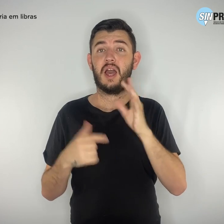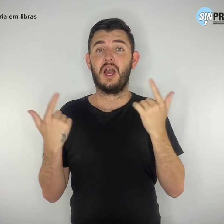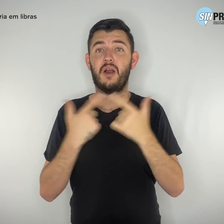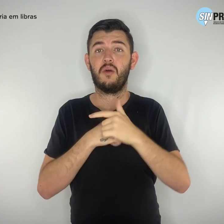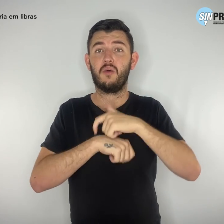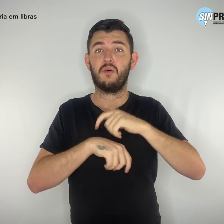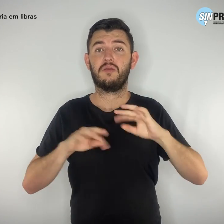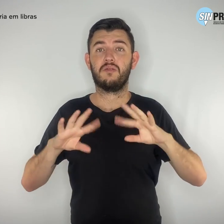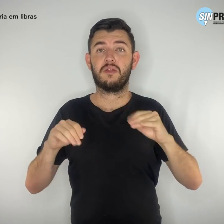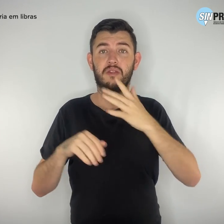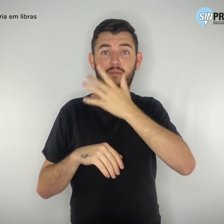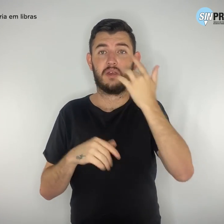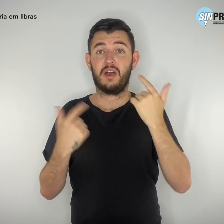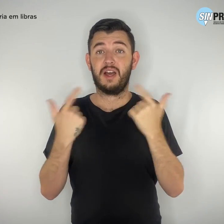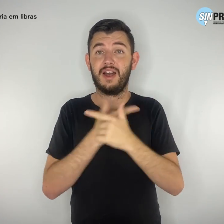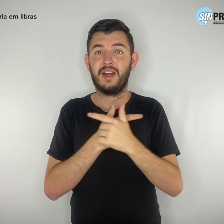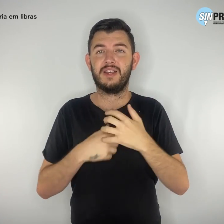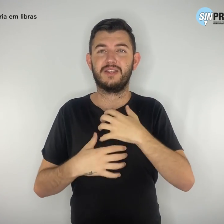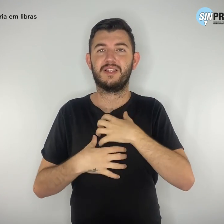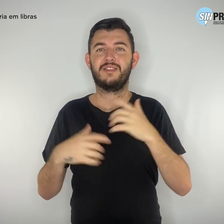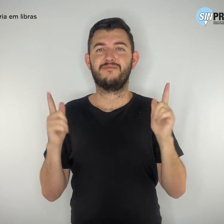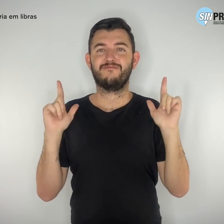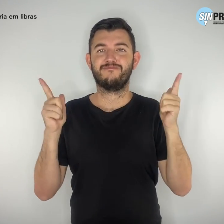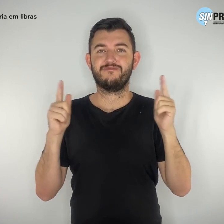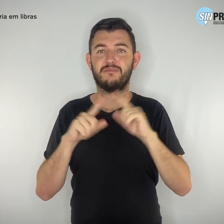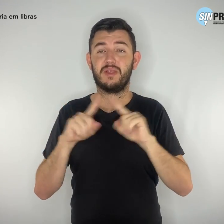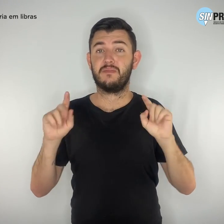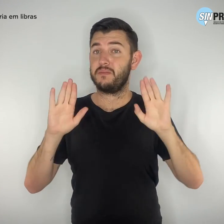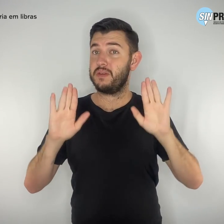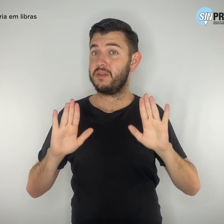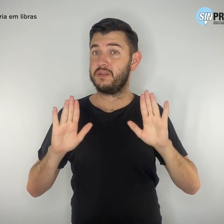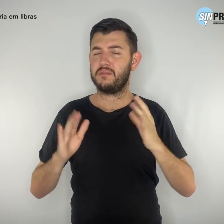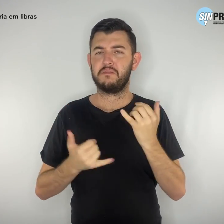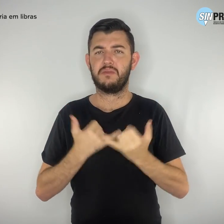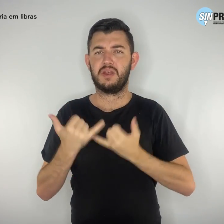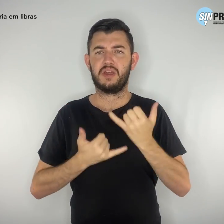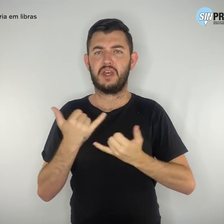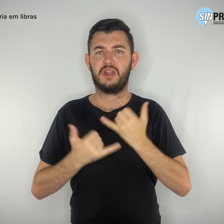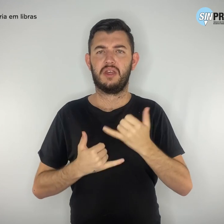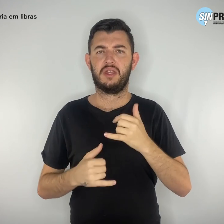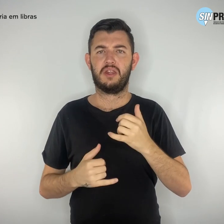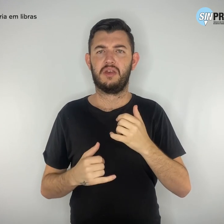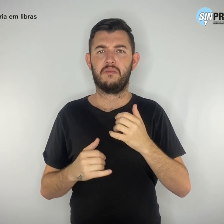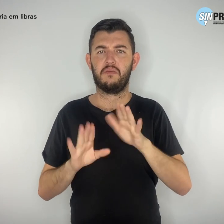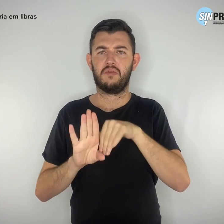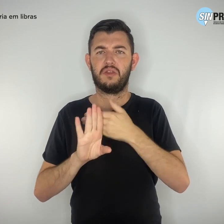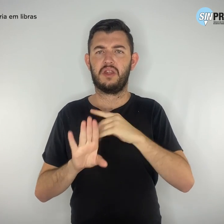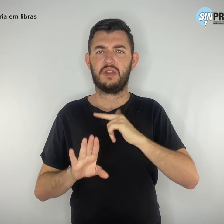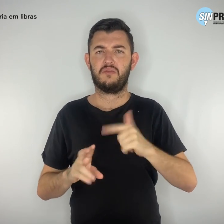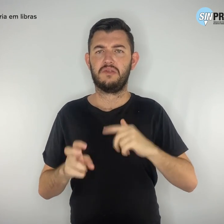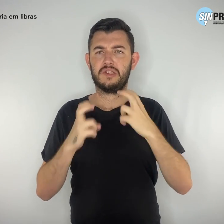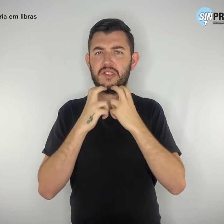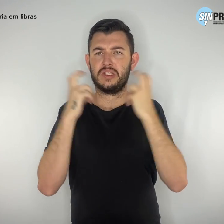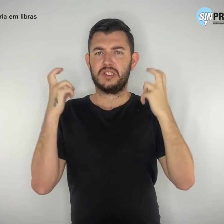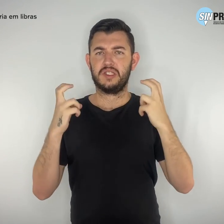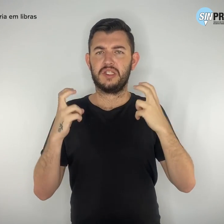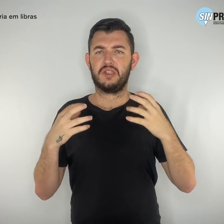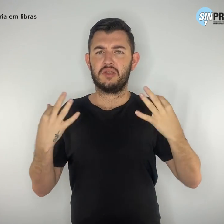e se diverte. Brincadeiras não geram constrangimento, dores, humilhações nas